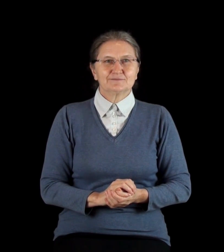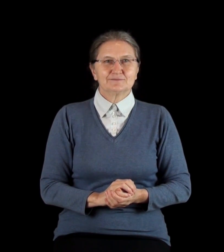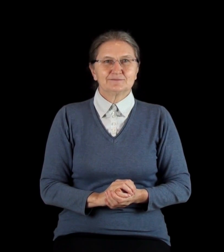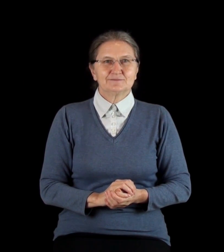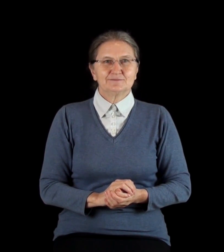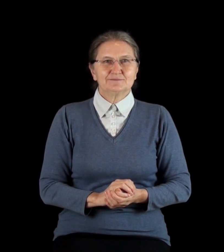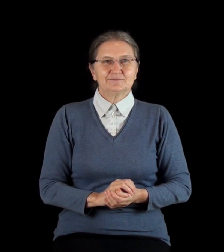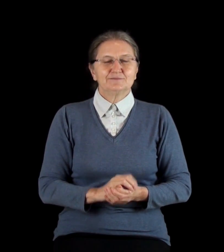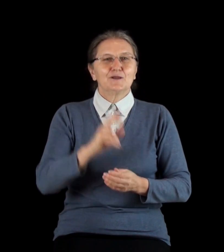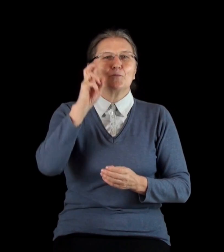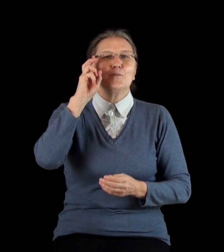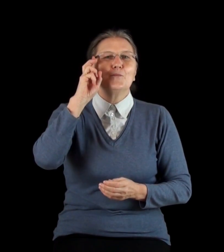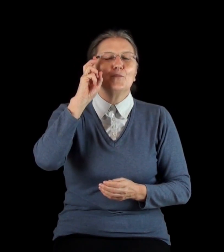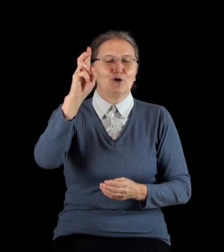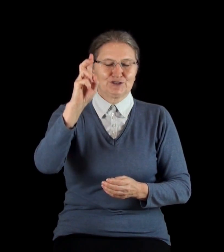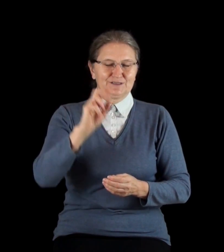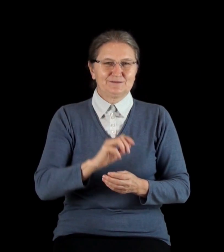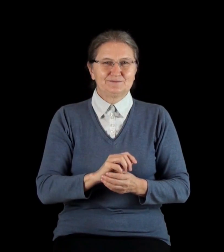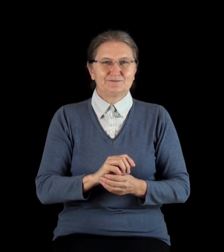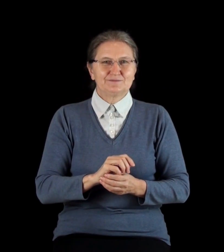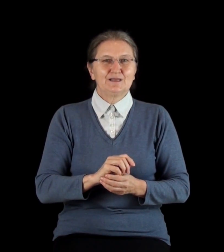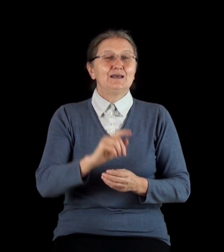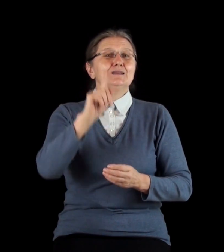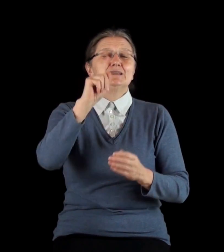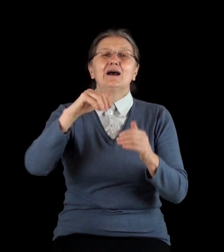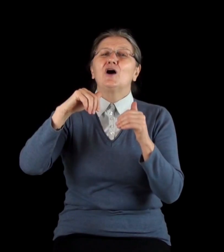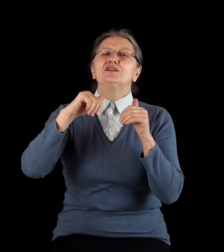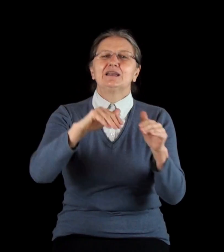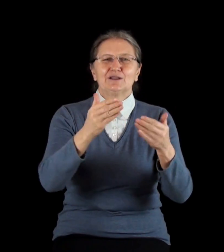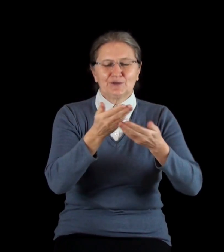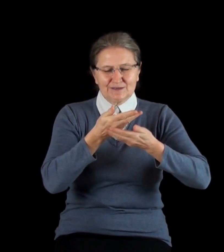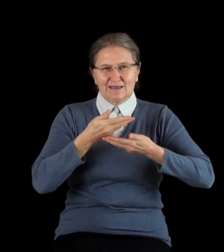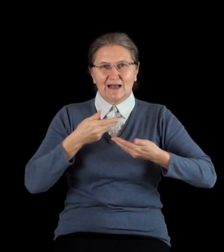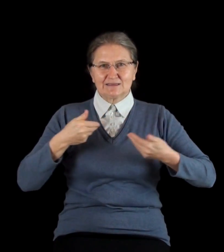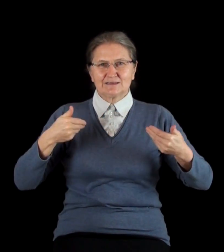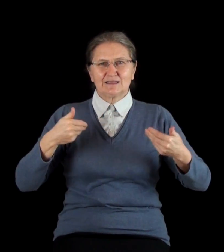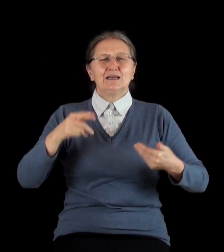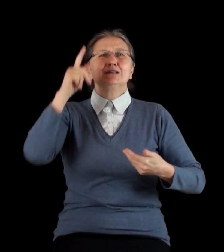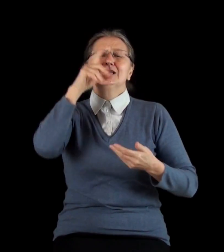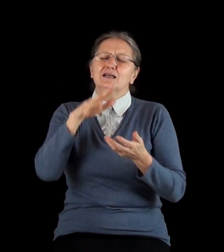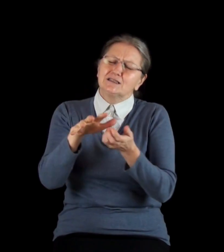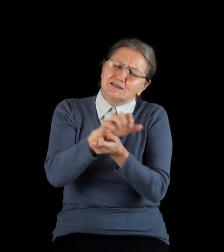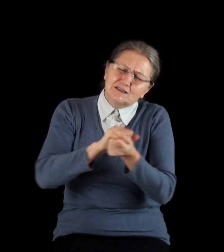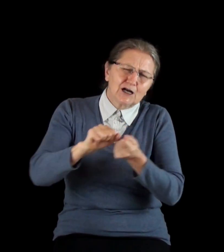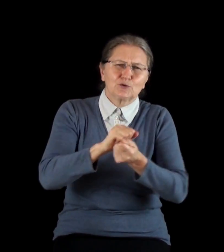Боже, Ты отринул нас, Ты сокрушил нас,